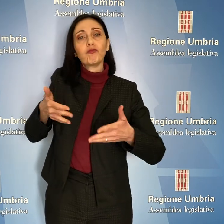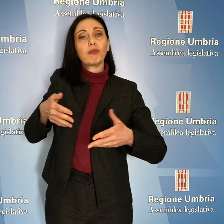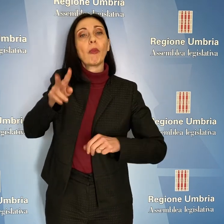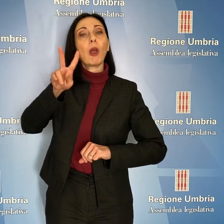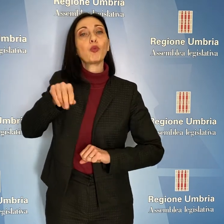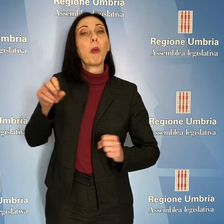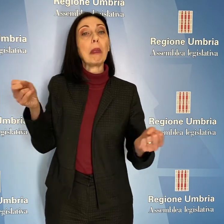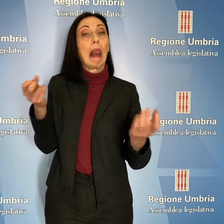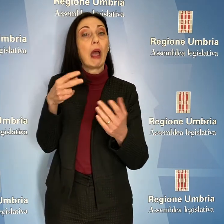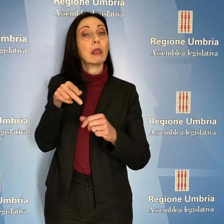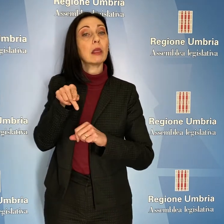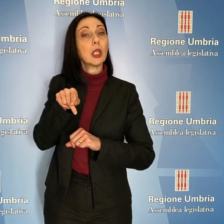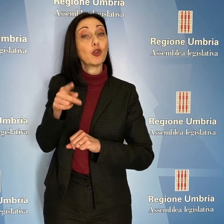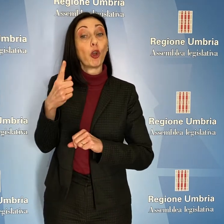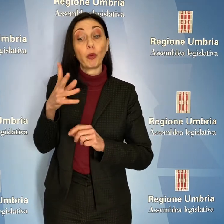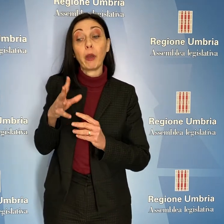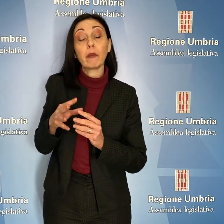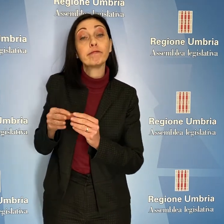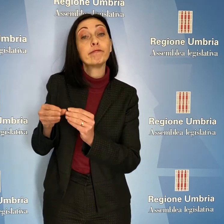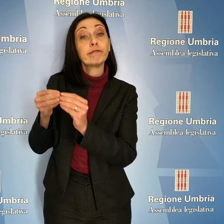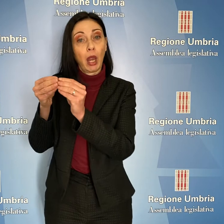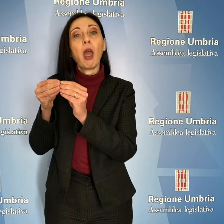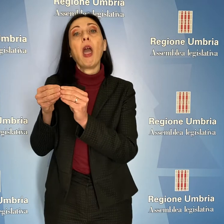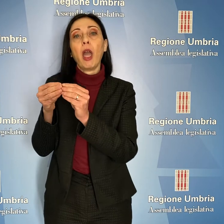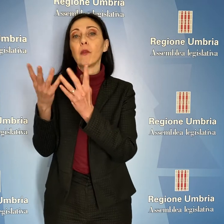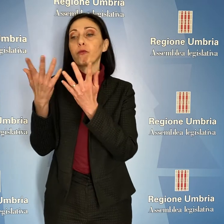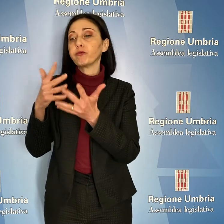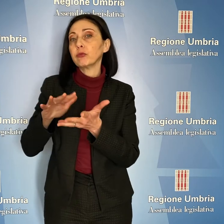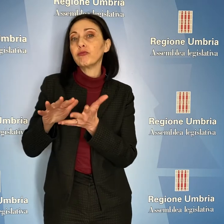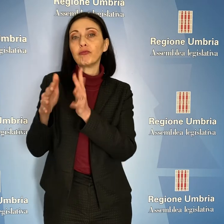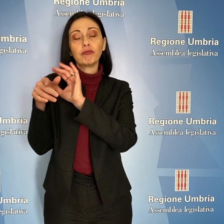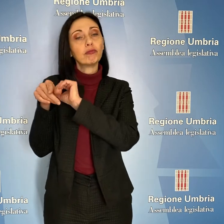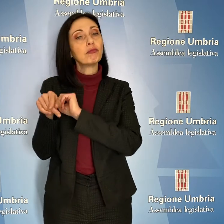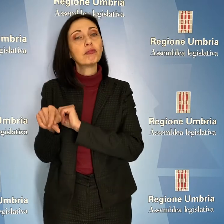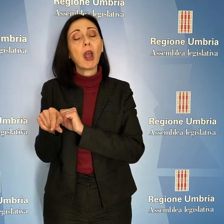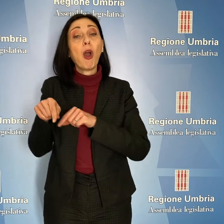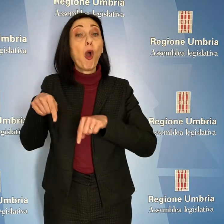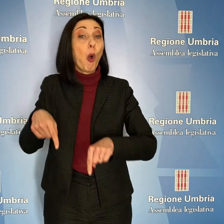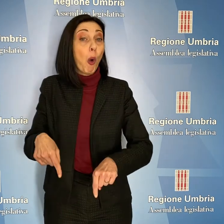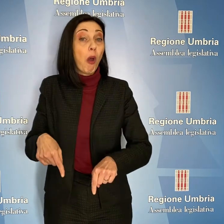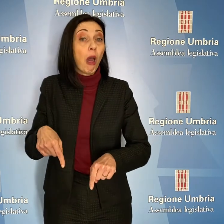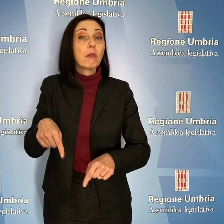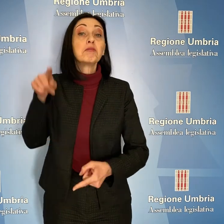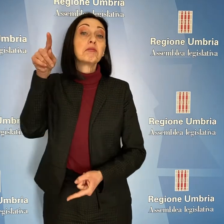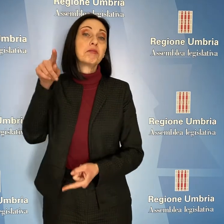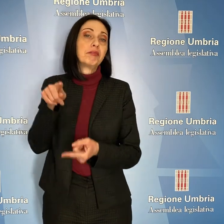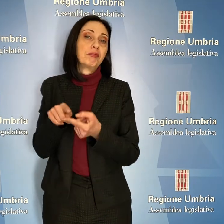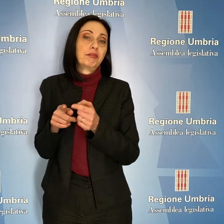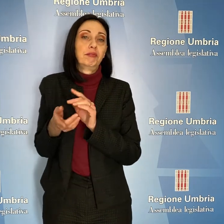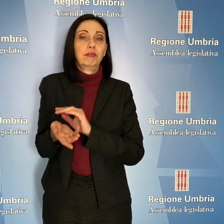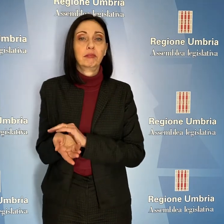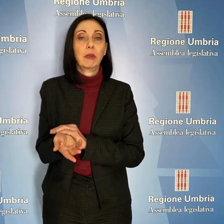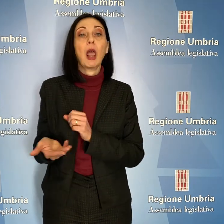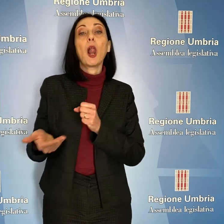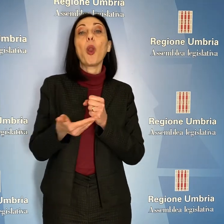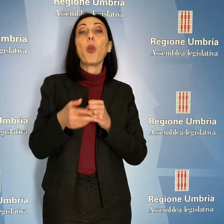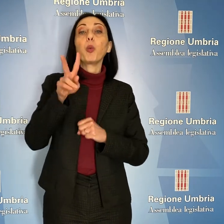destinati nel 2018 per recupero e rifunzionalizzazione dell'edificio ora non ci sarebbero più. Nel luglio